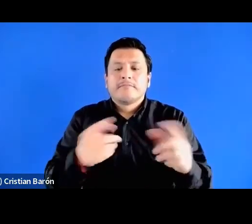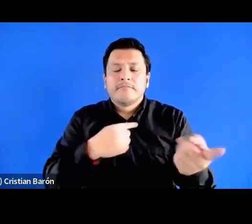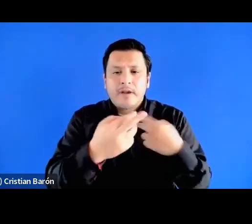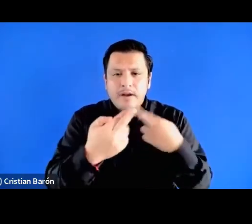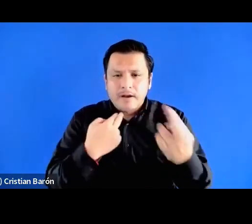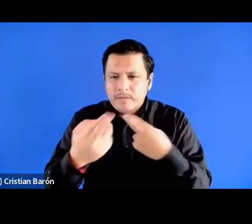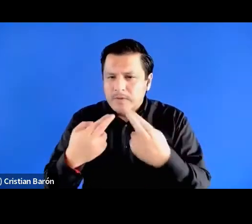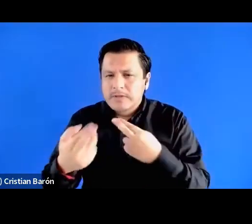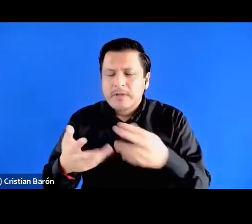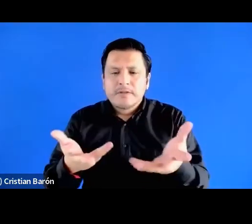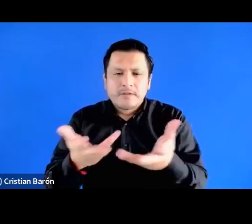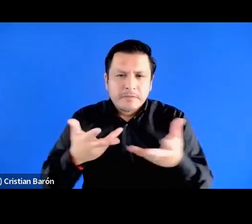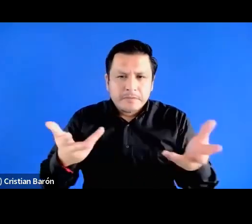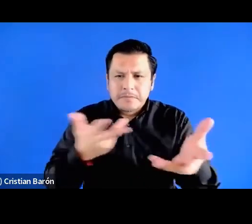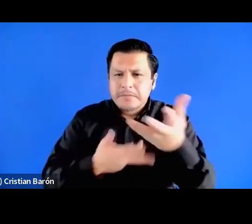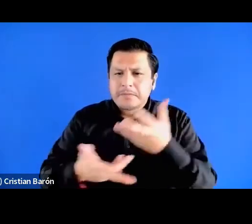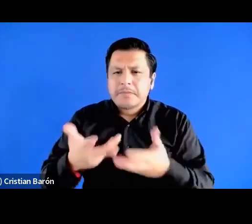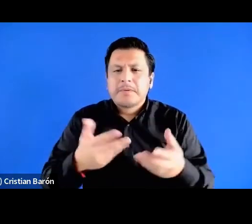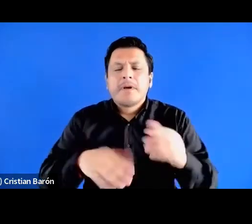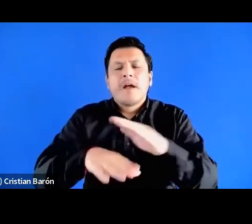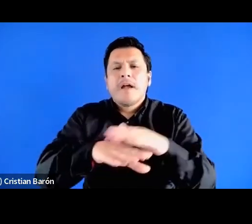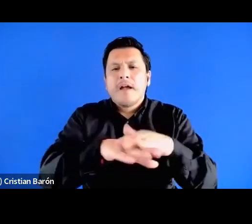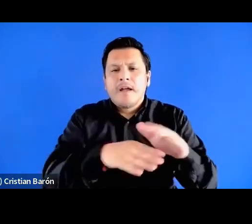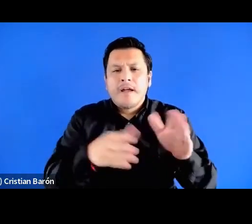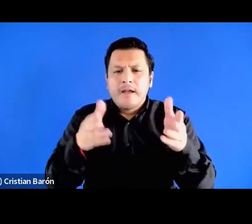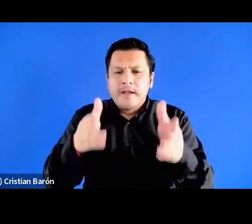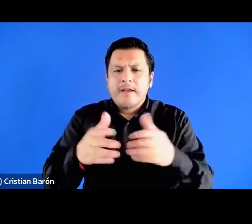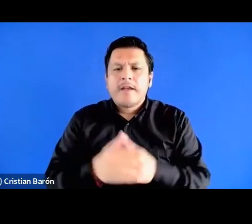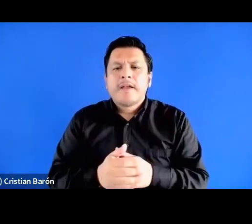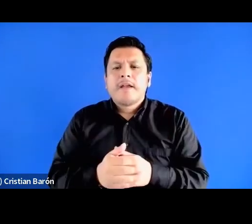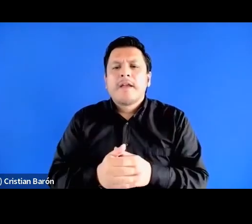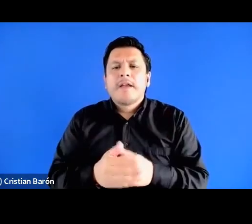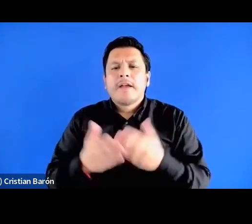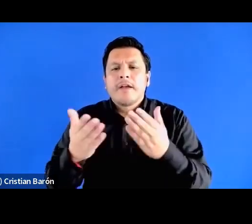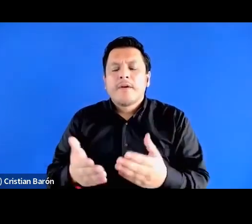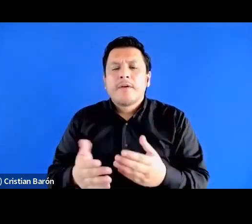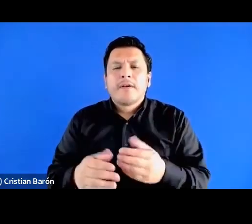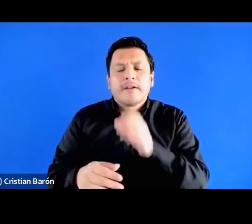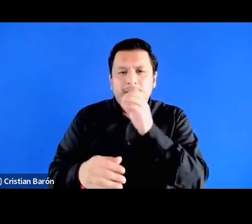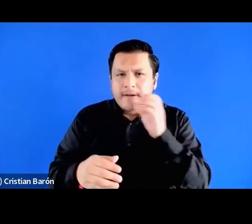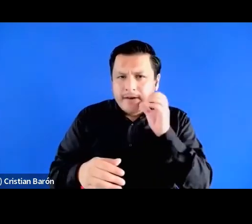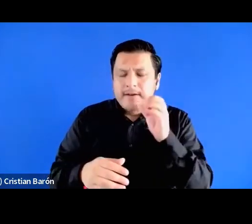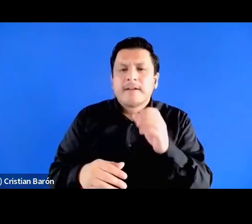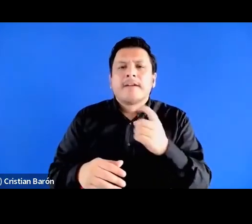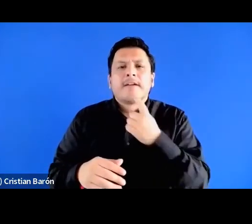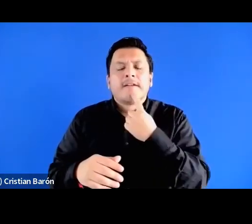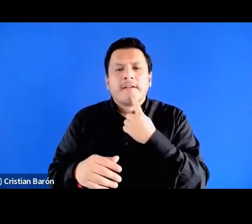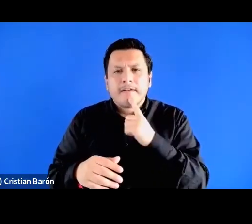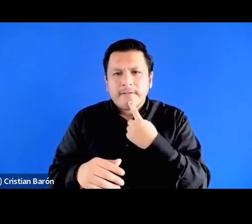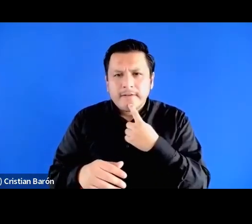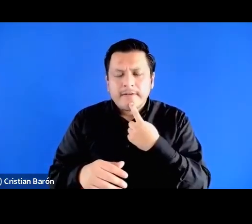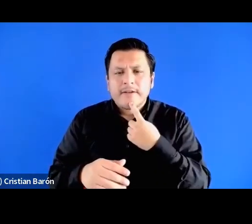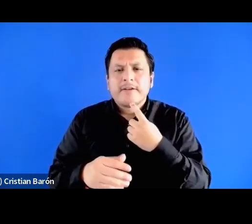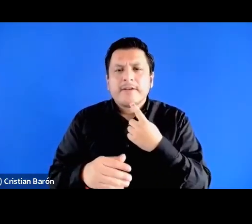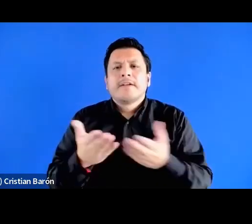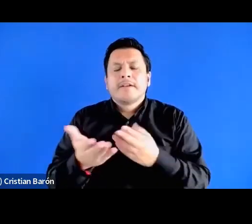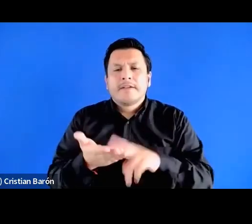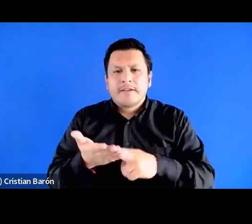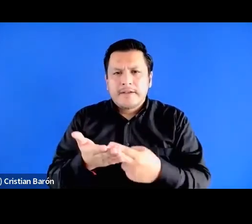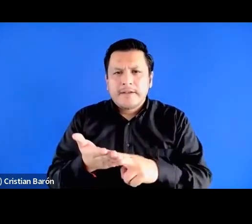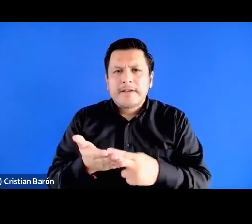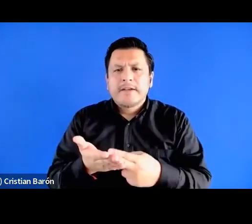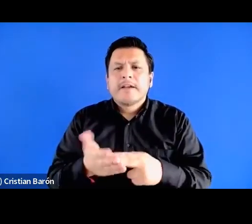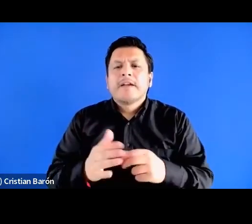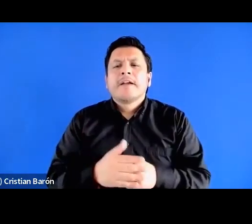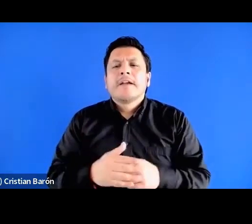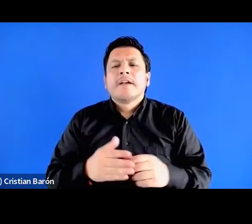para ellas para terminar, advirtiendo que tanto Evelyn como Cristian que están haciendo la interpretación en lengua de señas